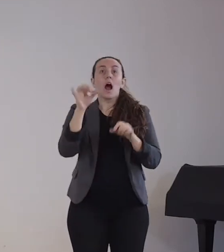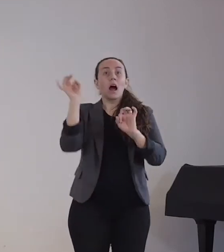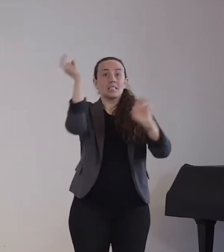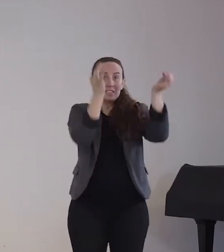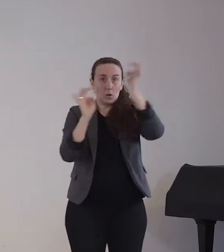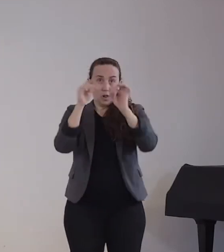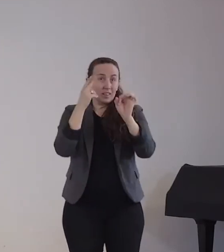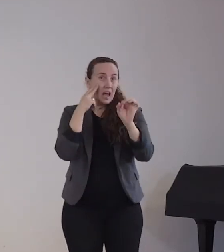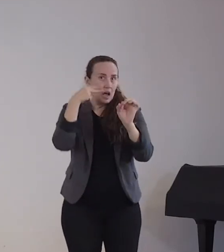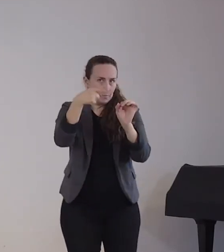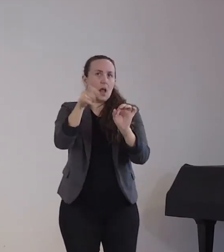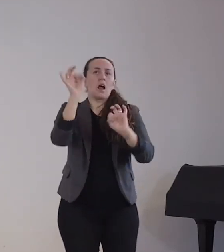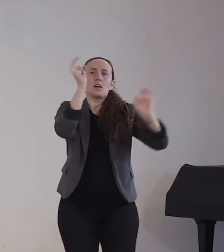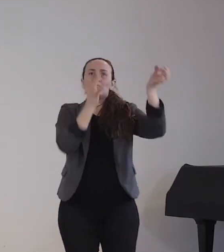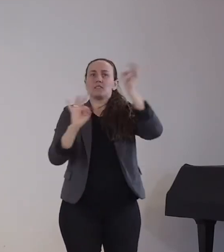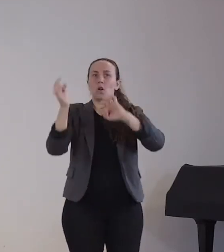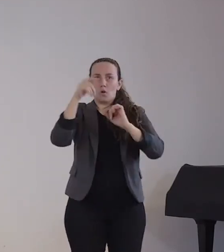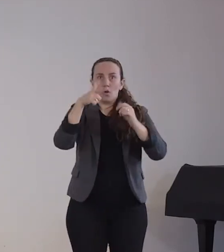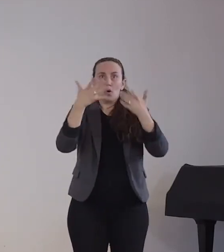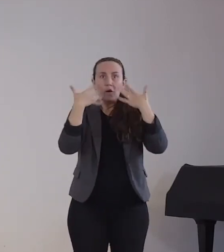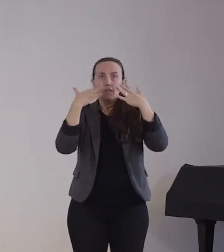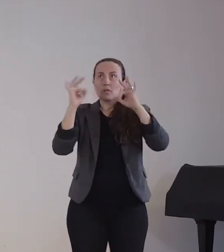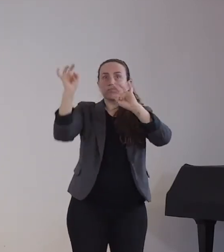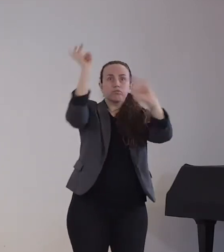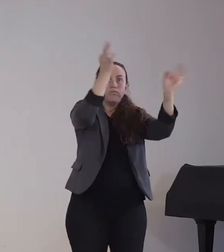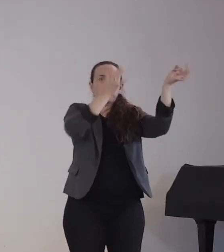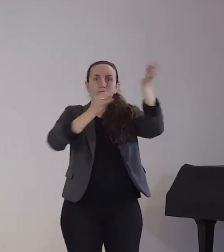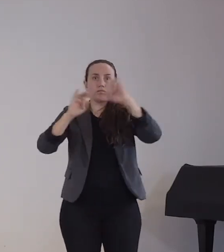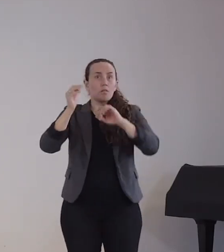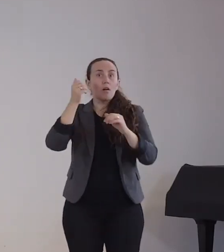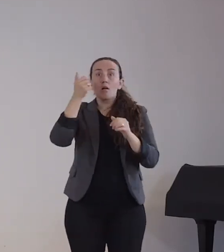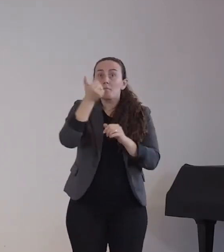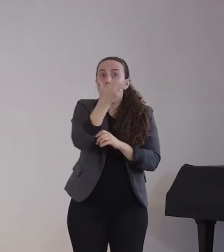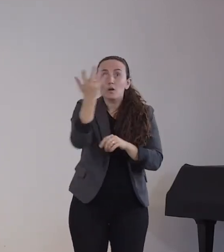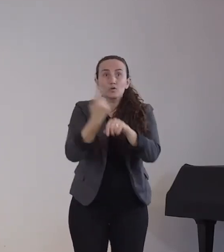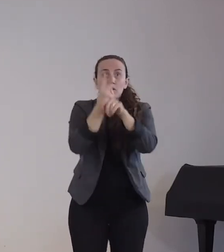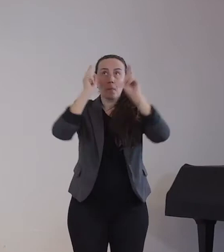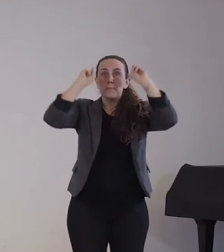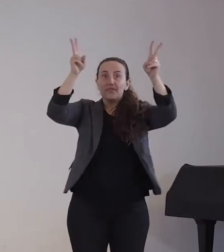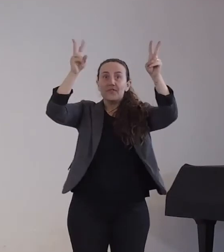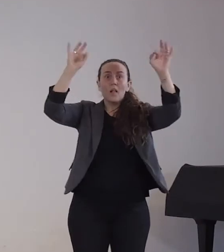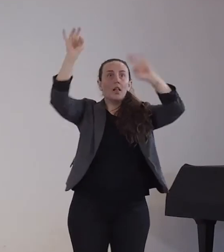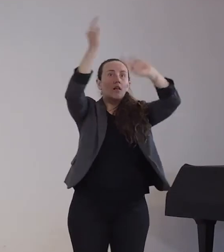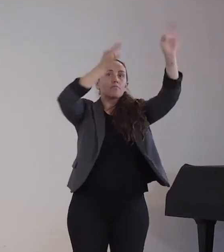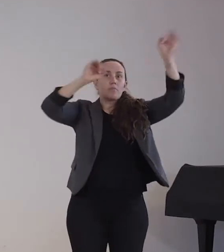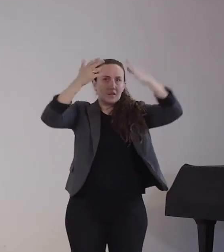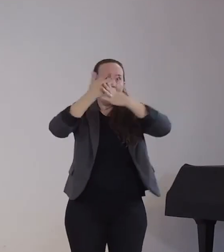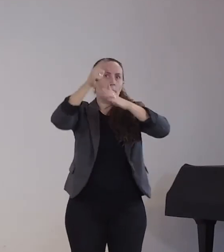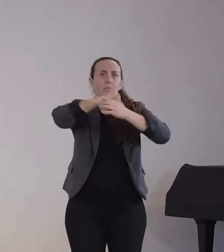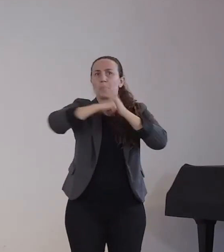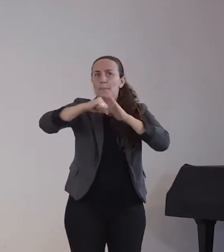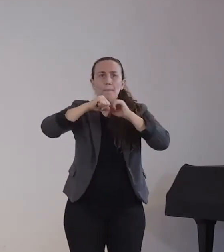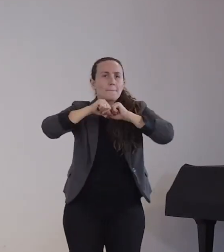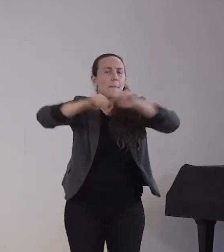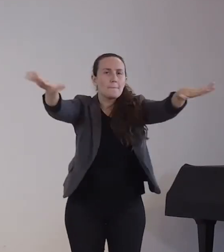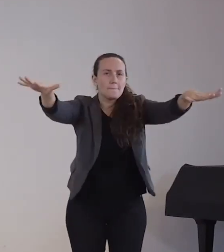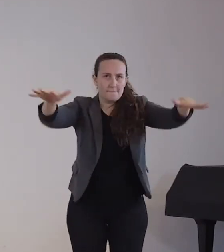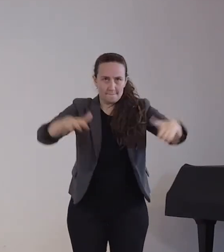über Stunden noch in geschlossenen Räumen verbleiben können, sodass dann immer noch ein